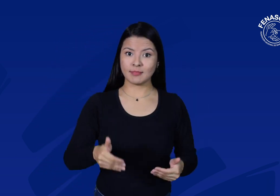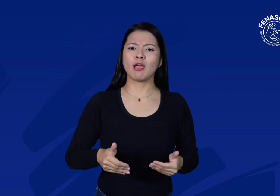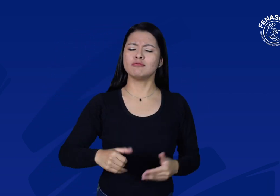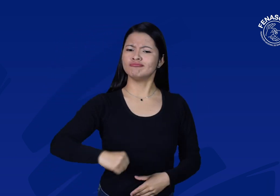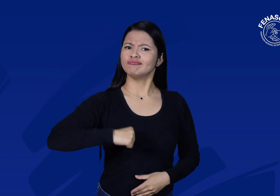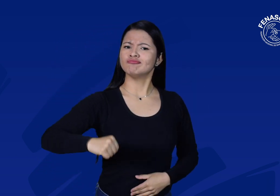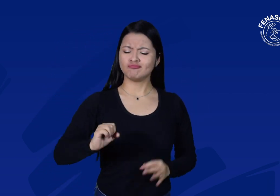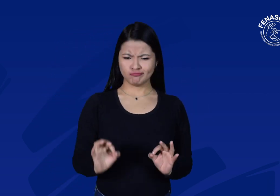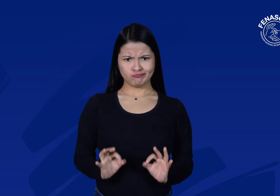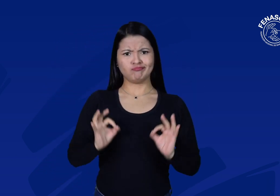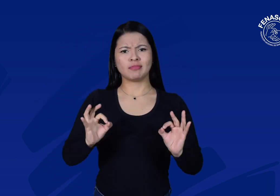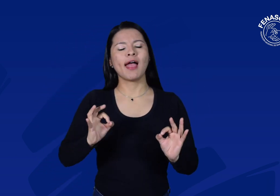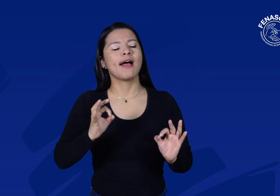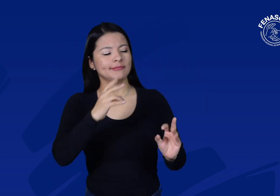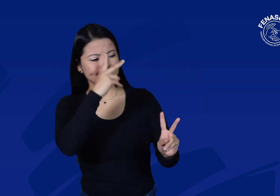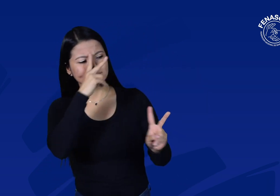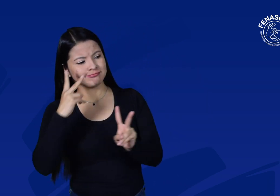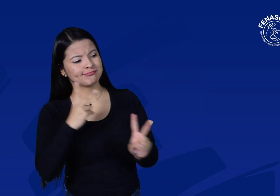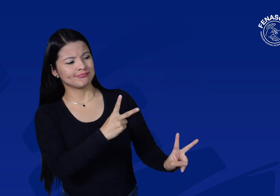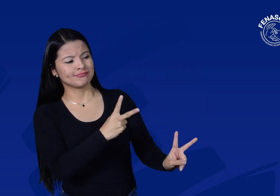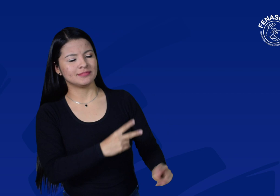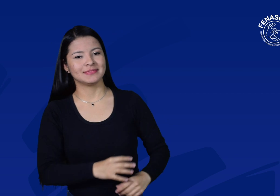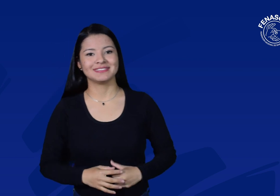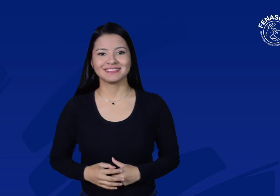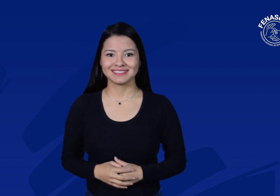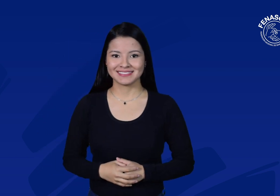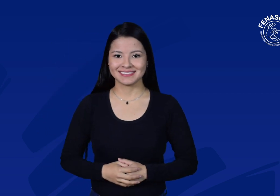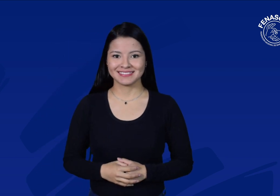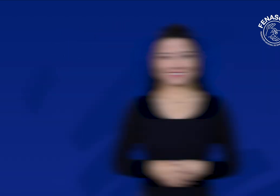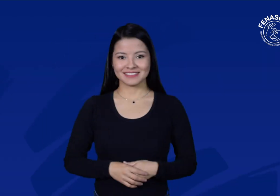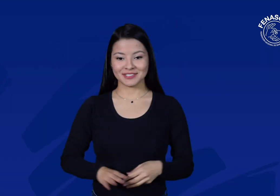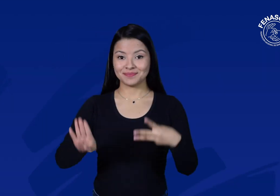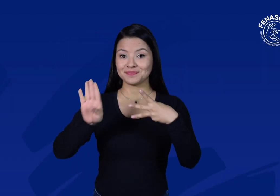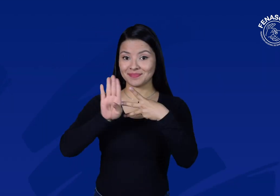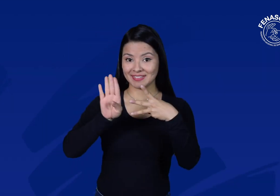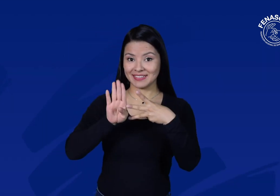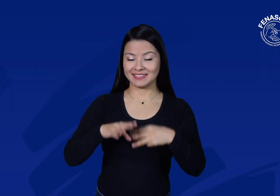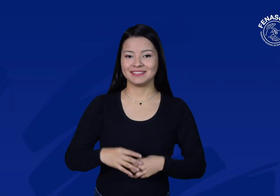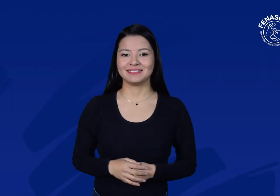el respeto de los derechos y la dignidad de estas personas. B.